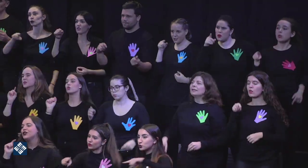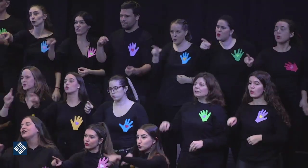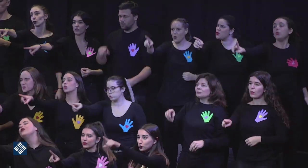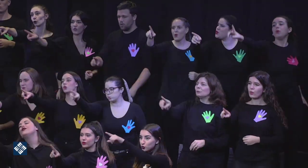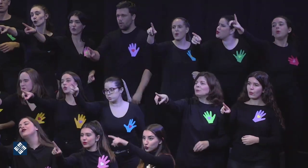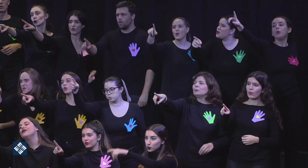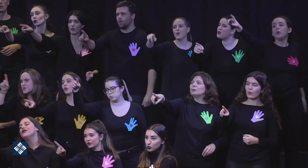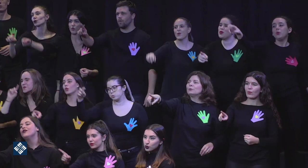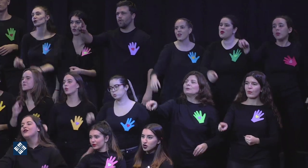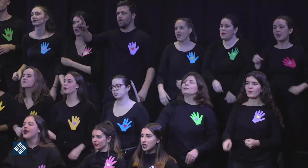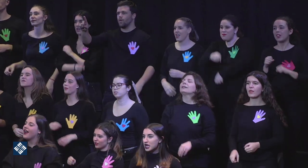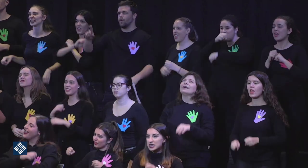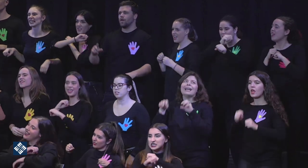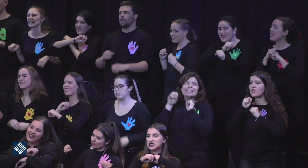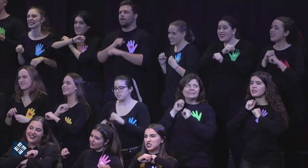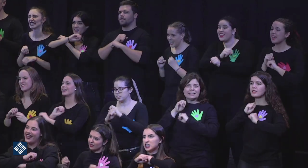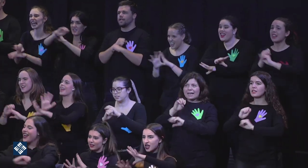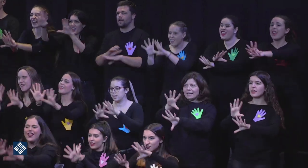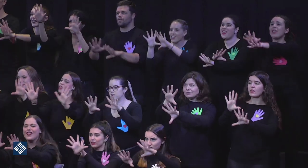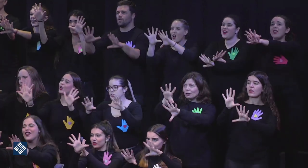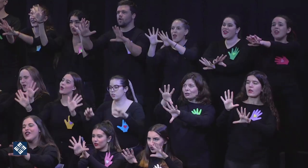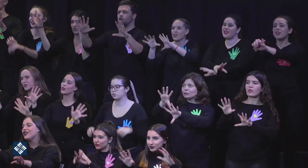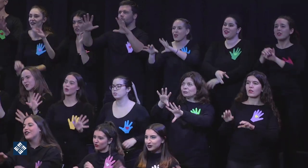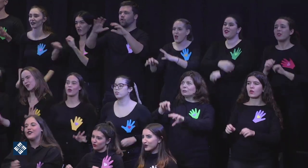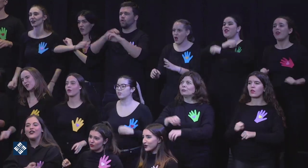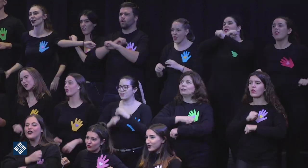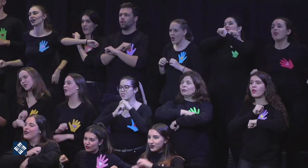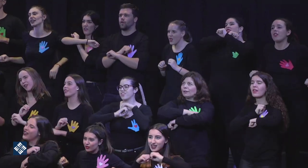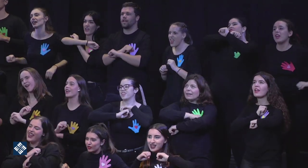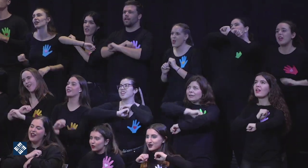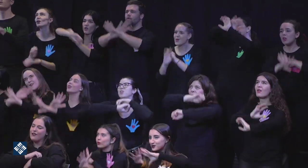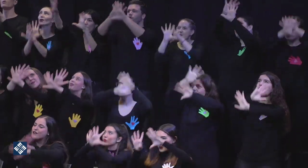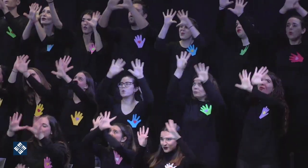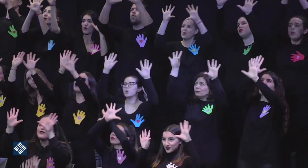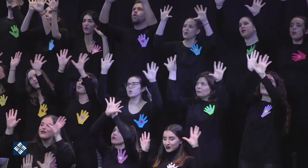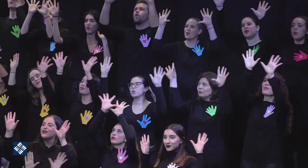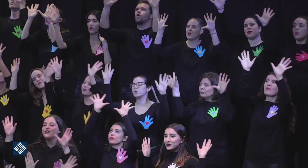Tú, llenándolo todo de luz